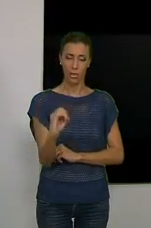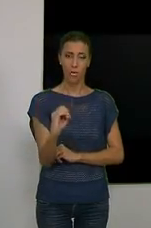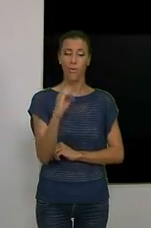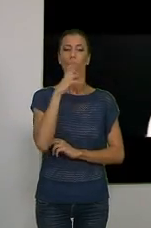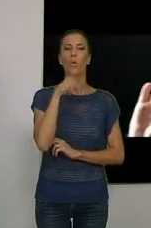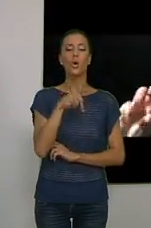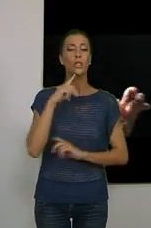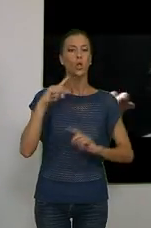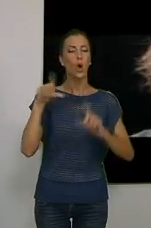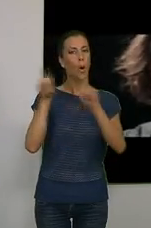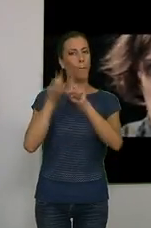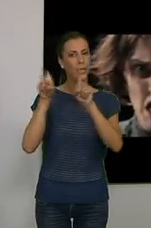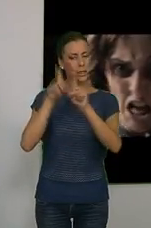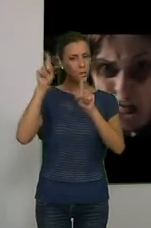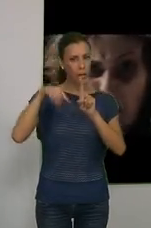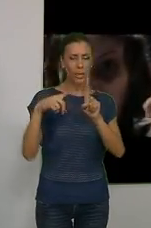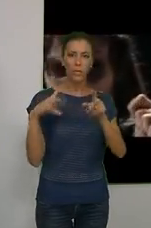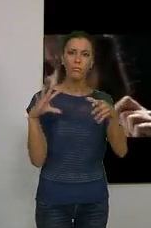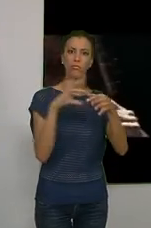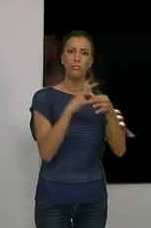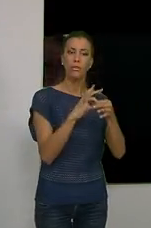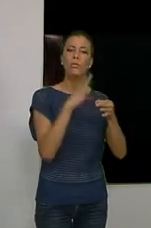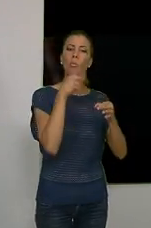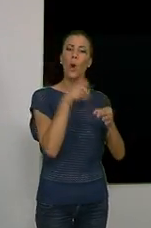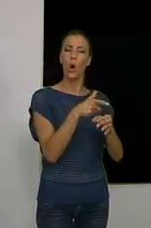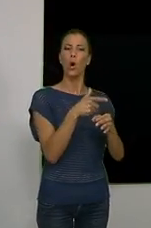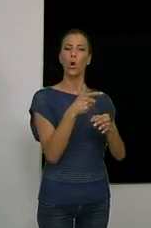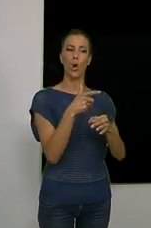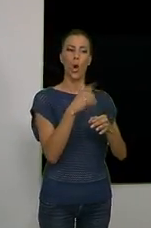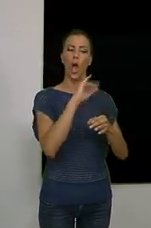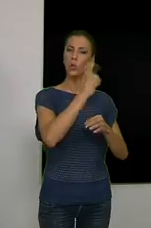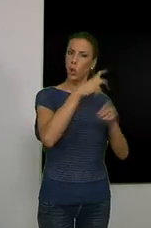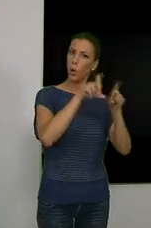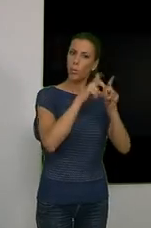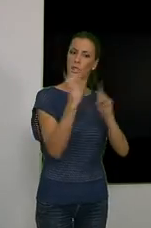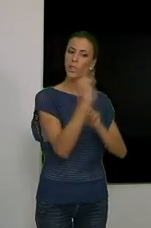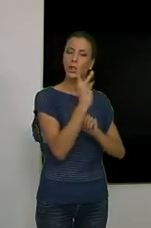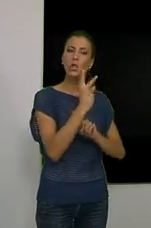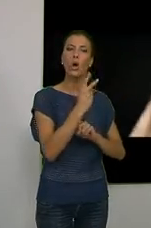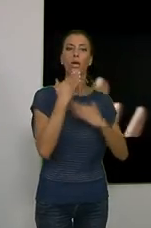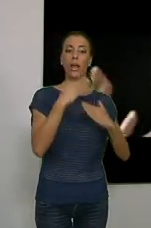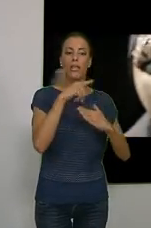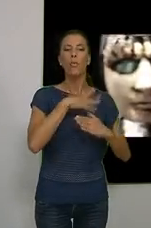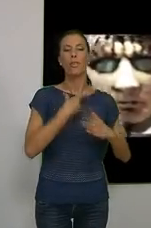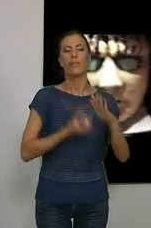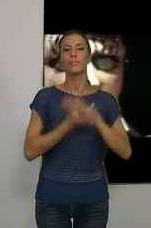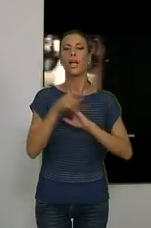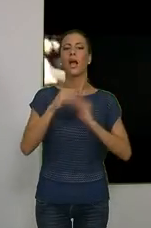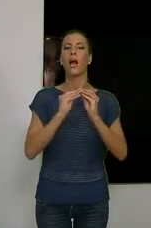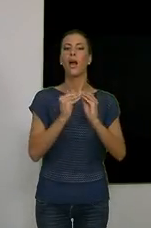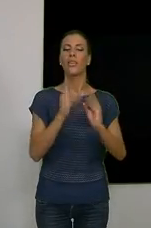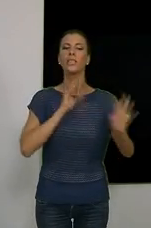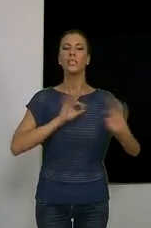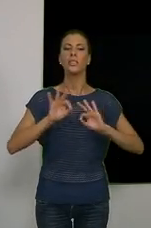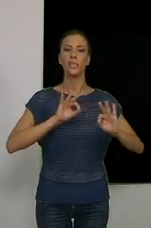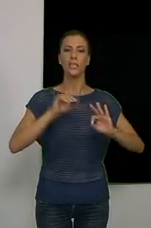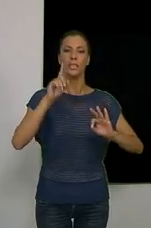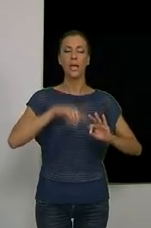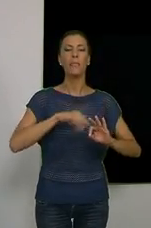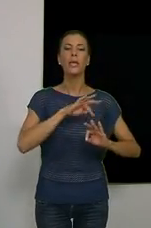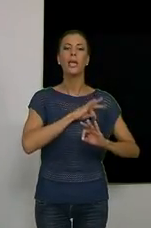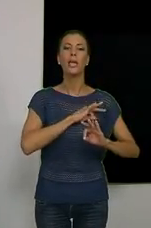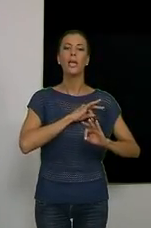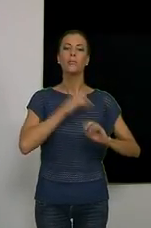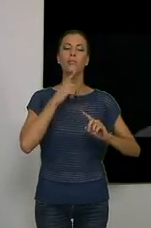compañía La Caterva junto con la compañía Ferroviaria trae a motrir esta obra en la que engabeza el reparto la motreña María